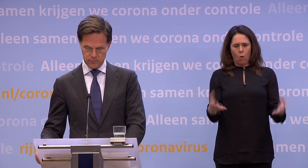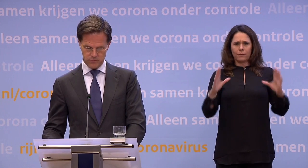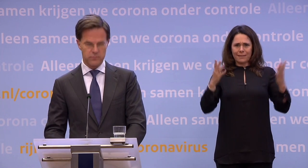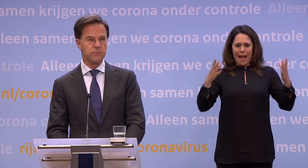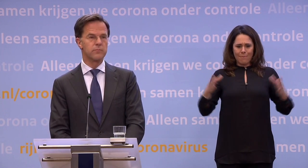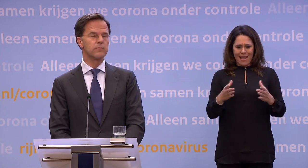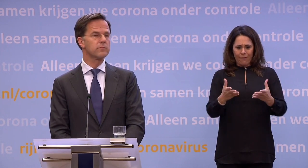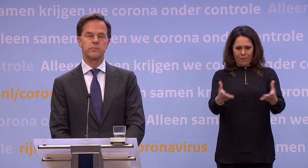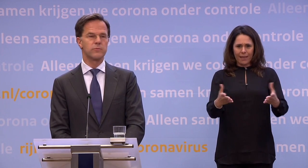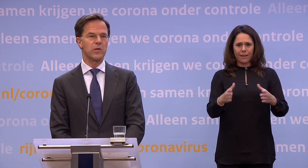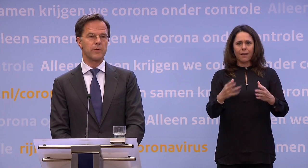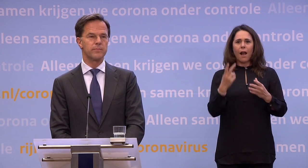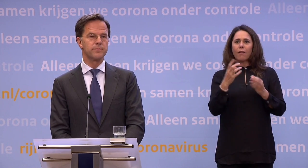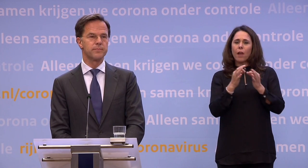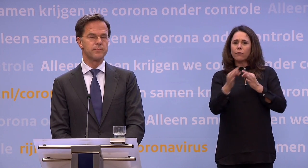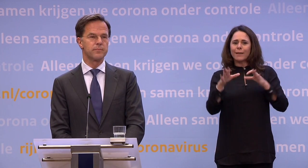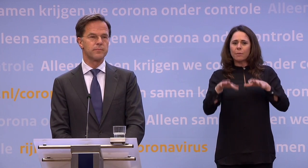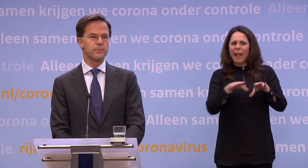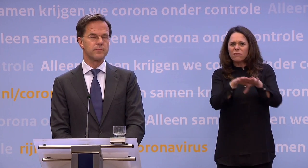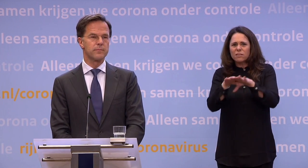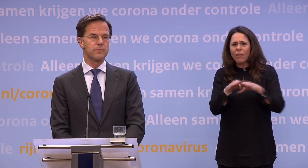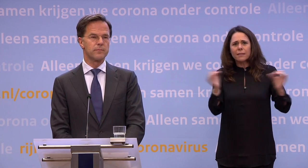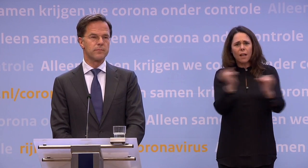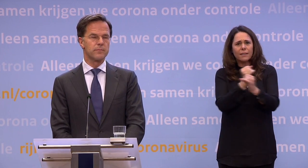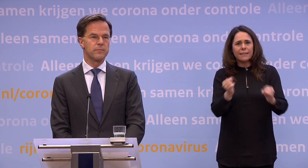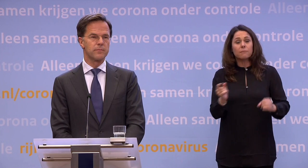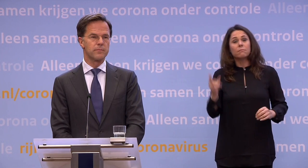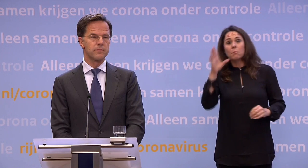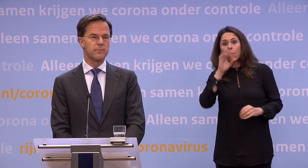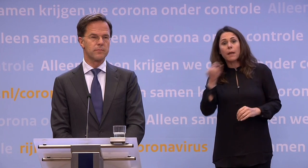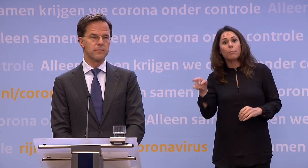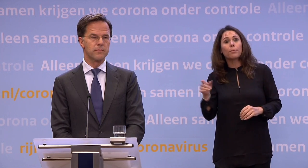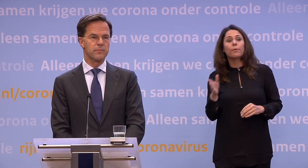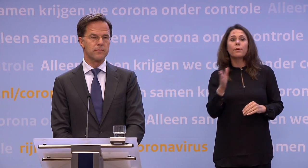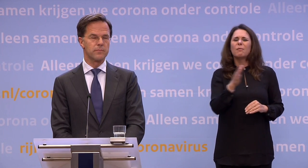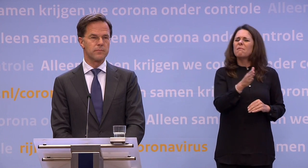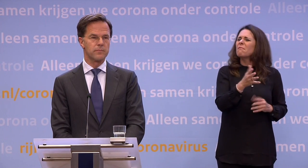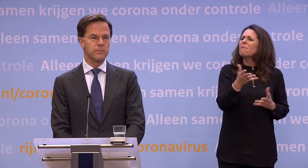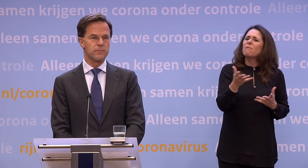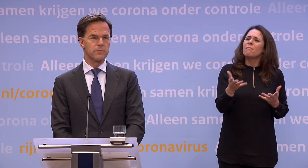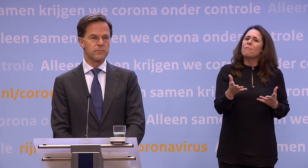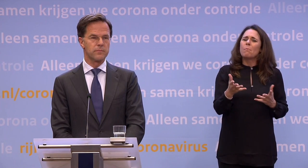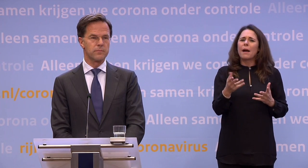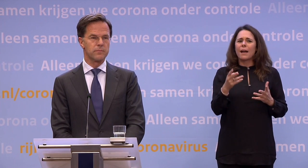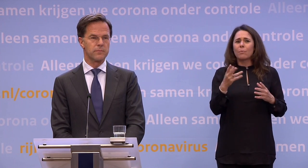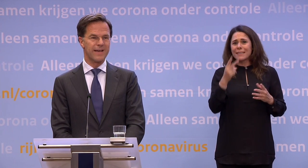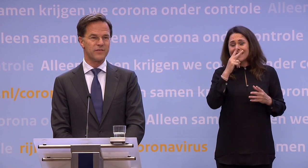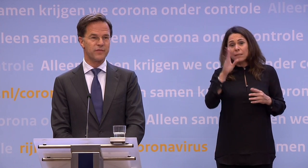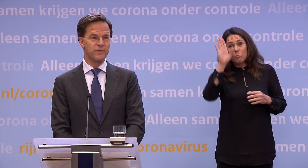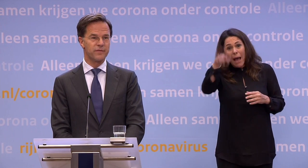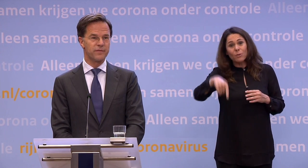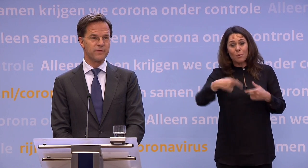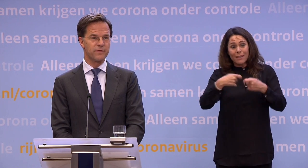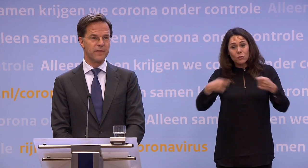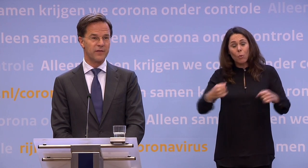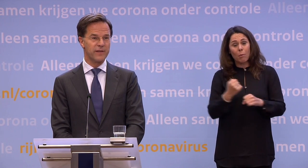anderhalve meter altijd de standaard is. Snap ik. Waarom ziet u dan toch niet een enkele aanleiding misschien... ...om dat buiten te versoepelen, al is